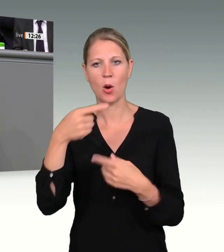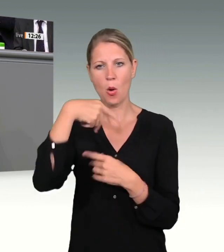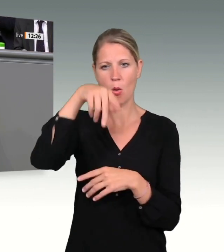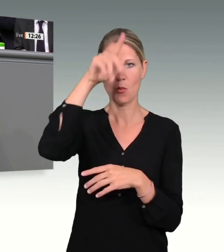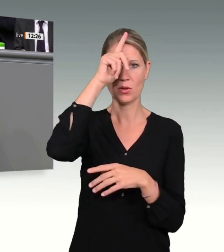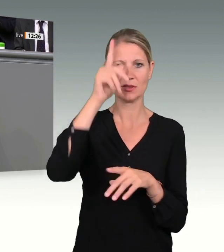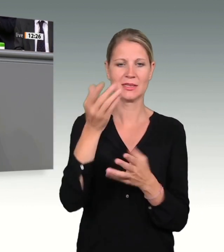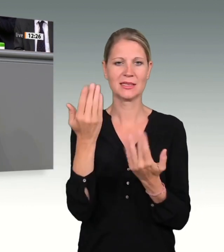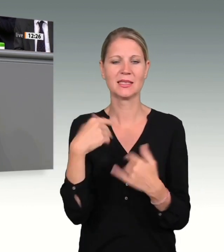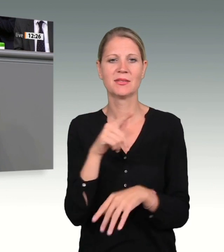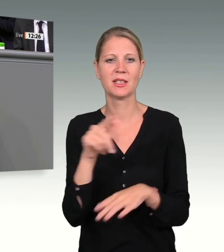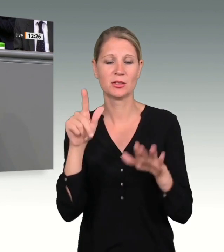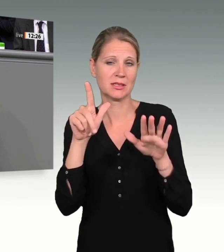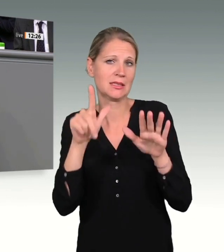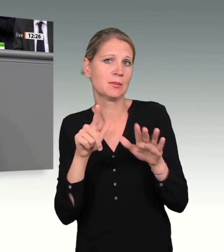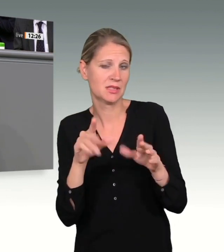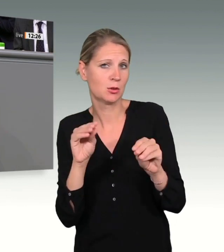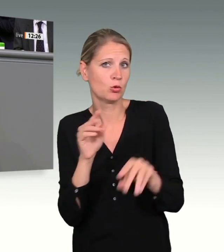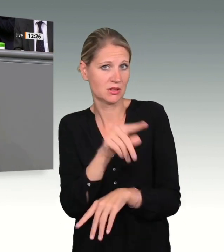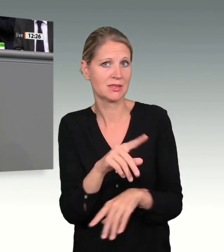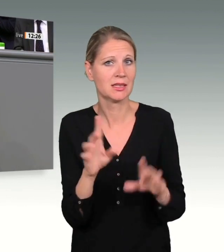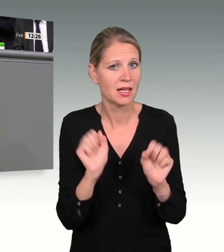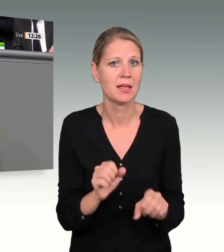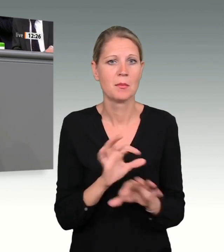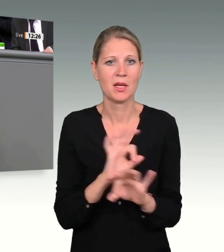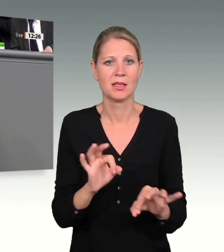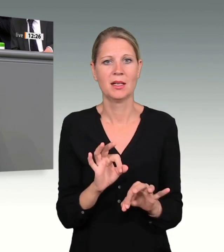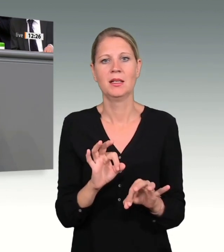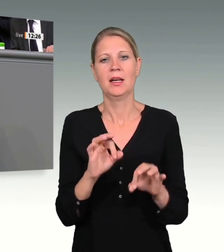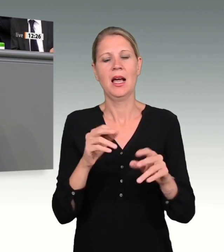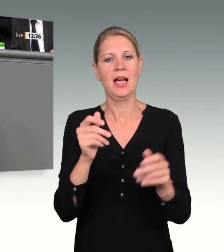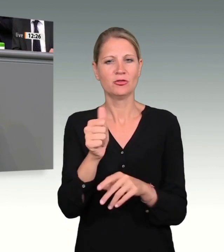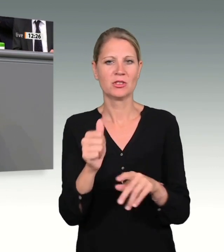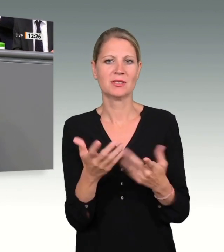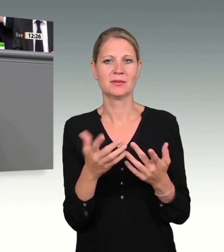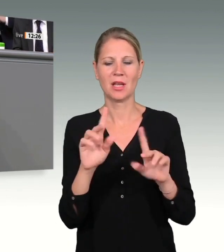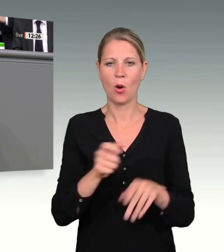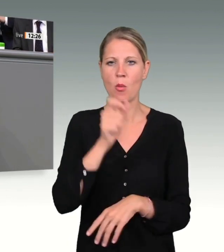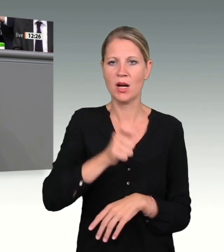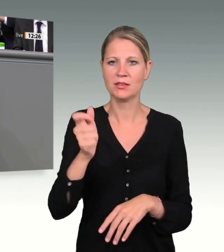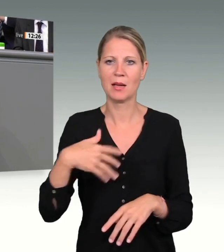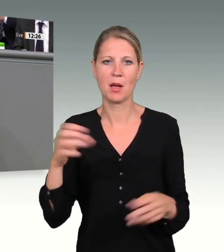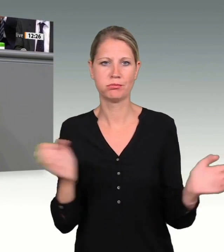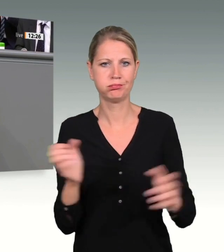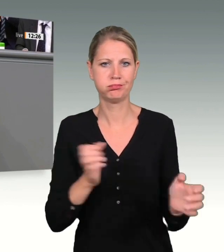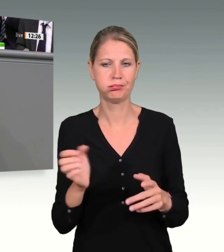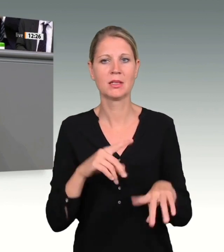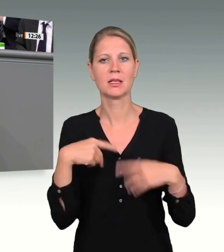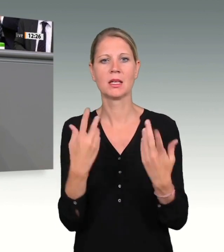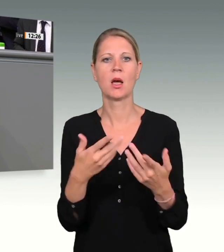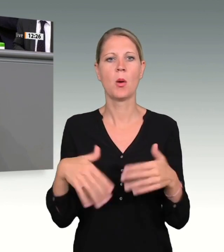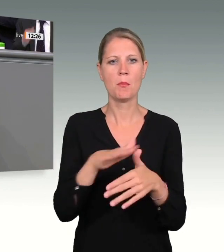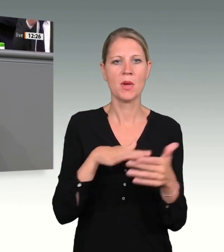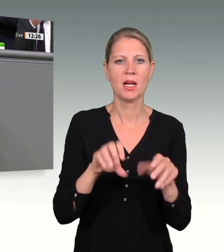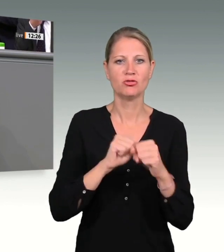wie in den Ländern. Gerade das Land Berlin hat hier große Anstrengungen übernommen und in einem eigenen Terrorabwehrzentrum Experten für alle Aufgaben der